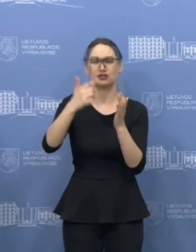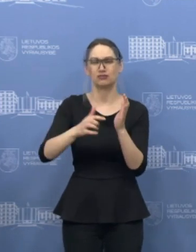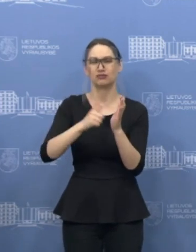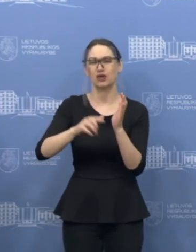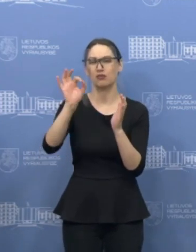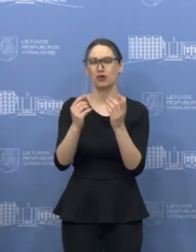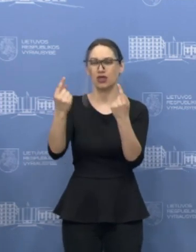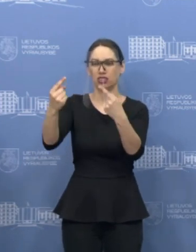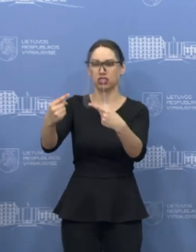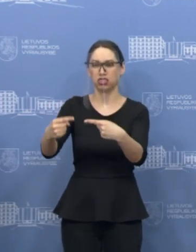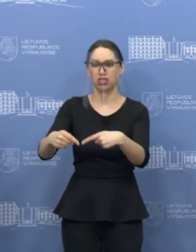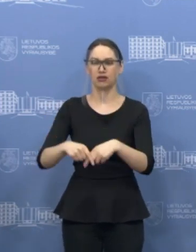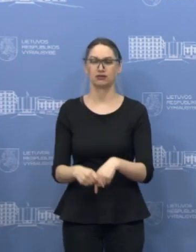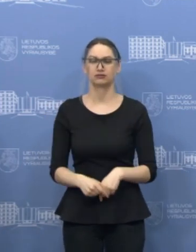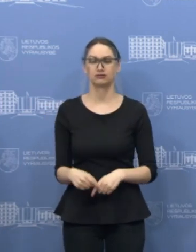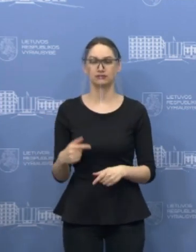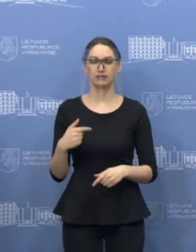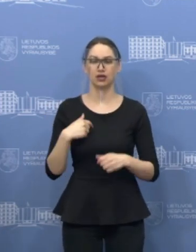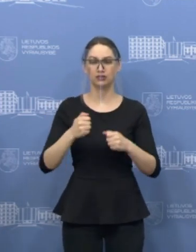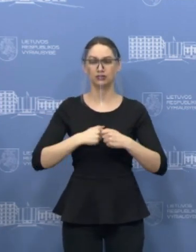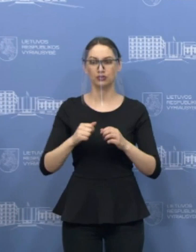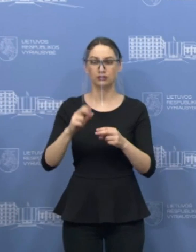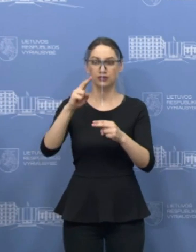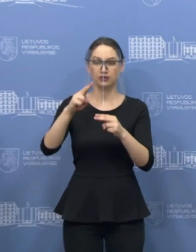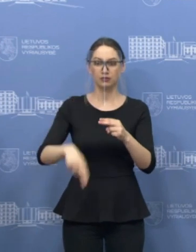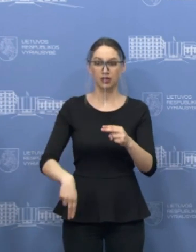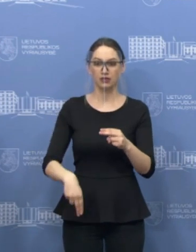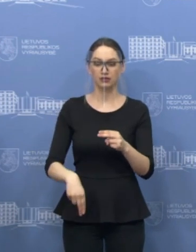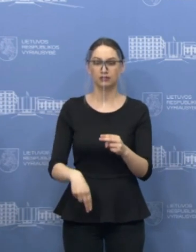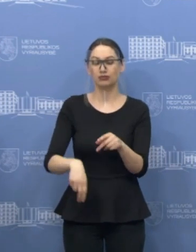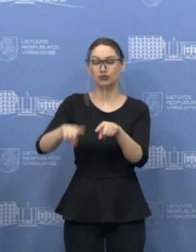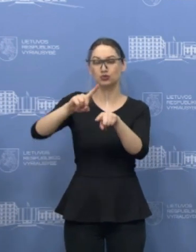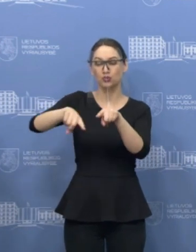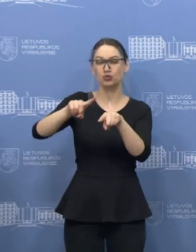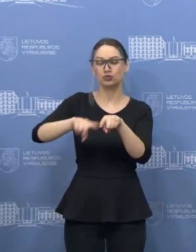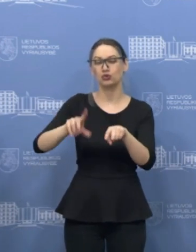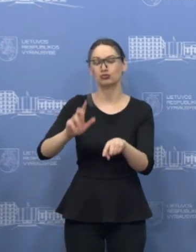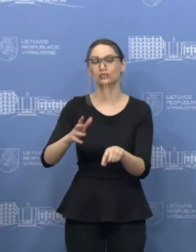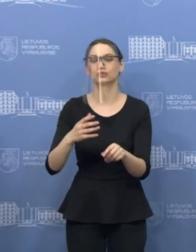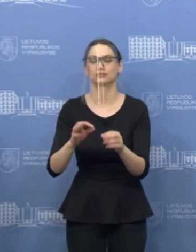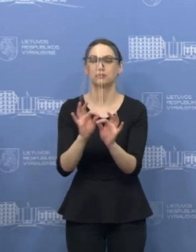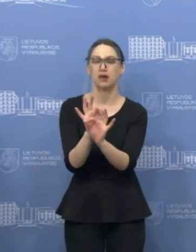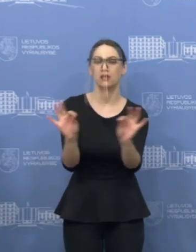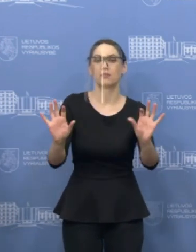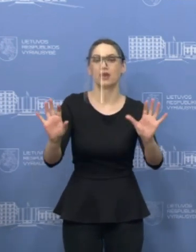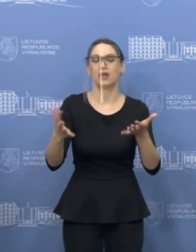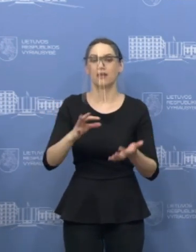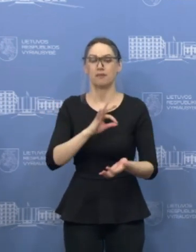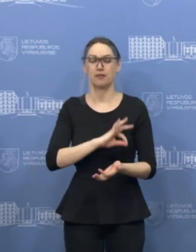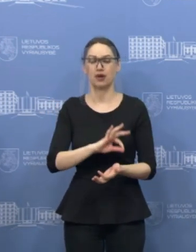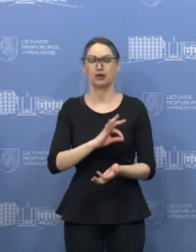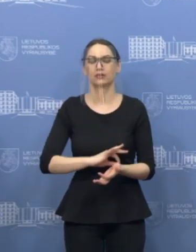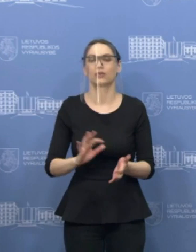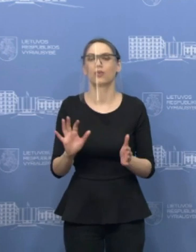įmonėms mes rengiame sprendimą, kuris bus prieinamas neužilgo. Ir šito sprendimo